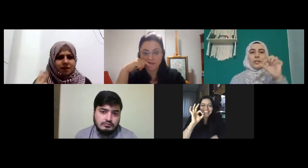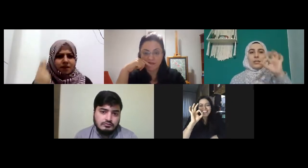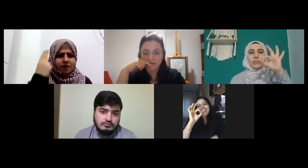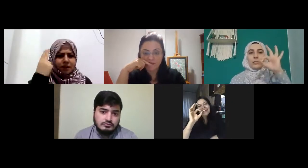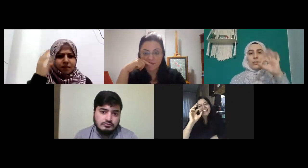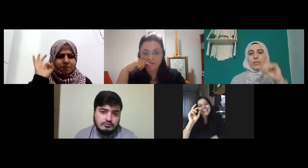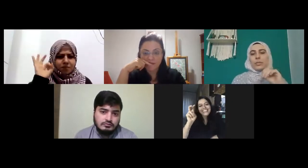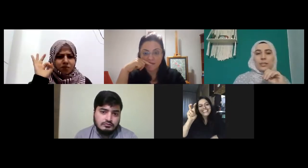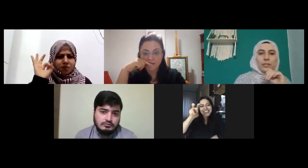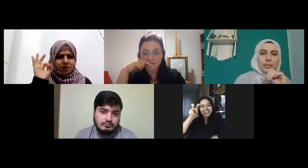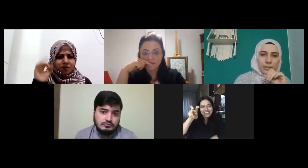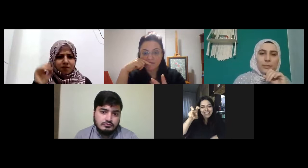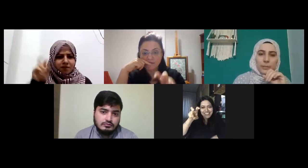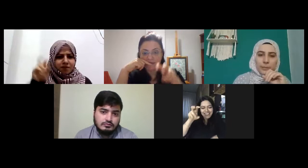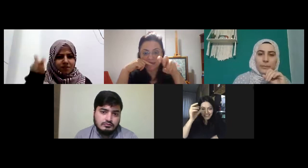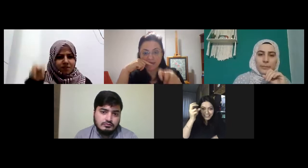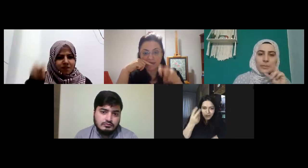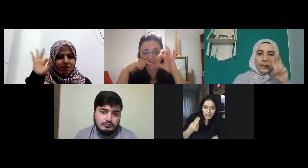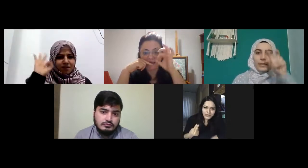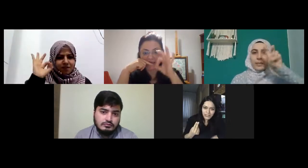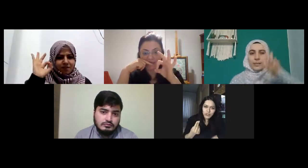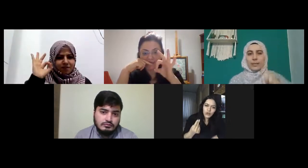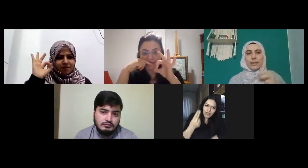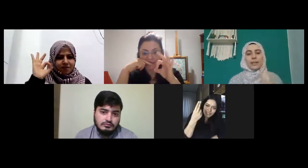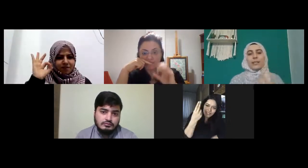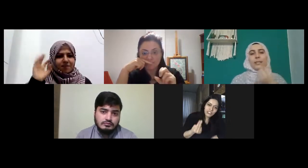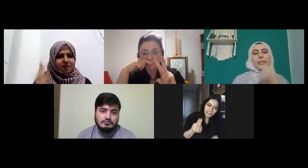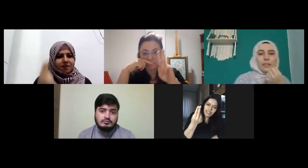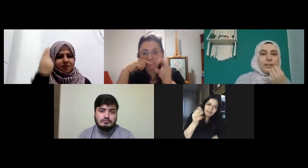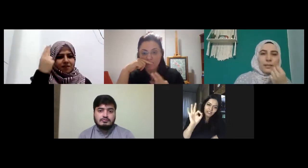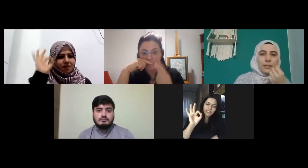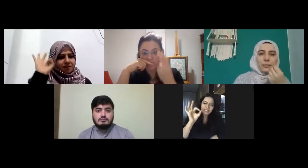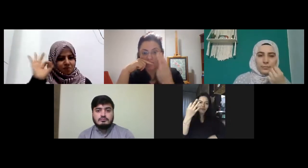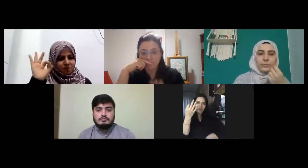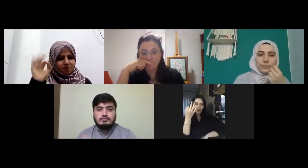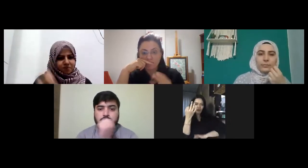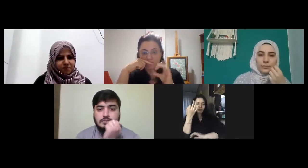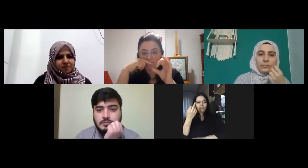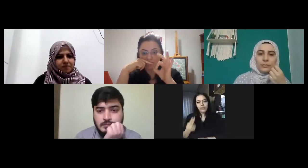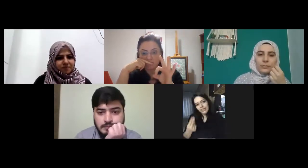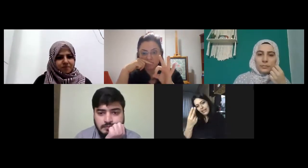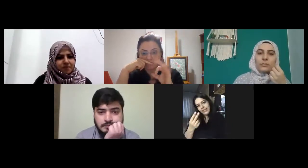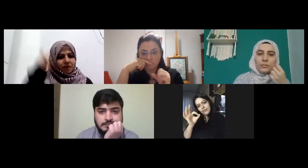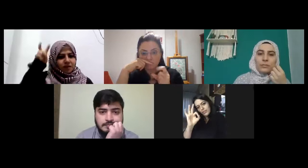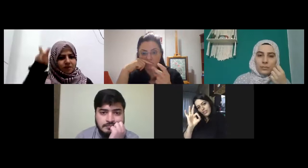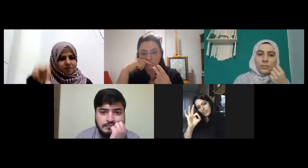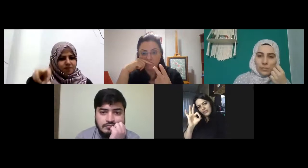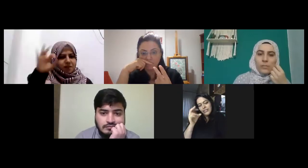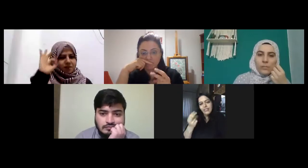yetmiş yetmiş şöyle hani var da şöyle yetmiş yetmiş direk sıfıra bağlıyorum yetmiş ya da